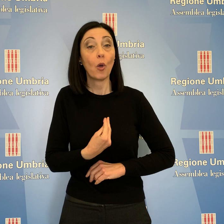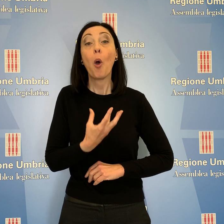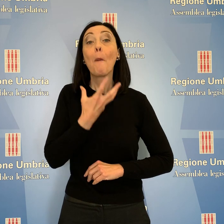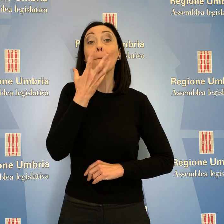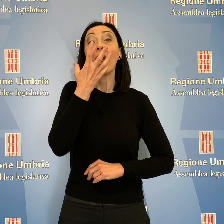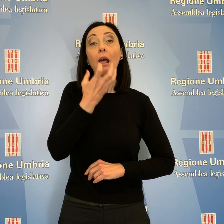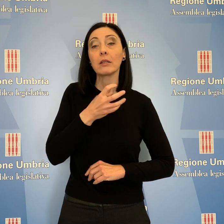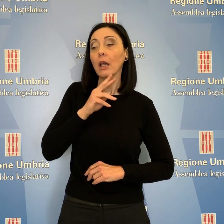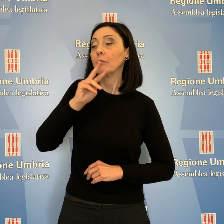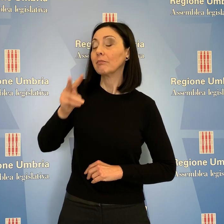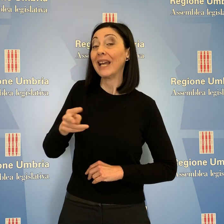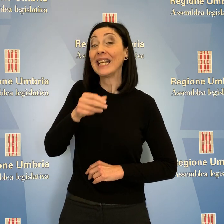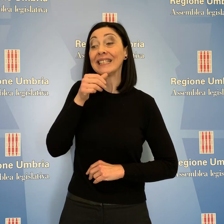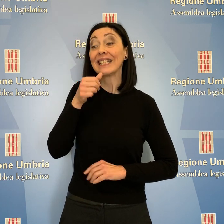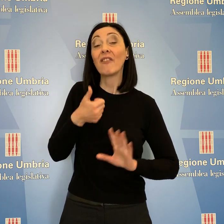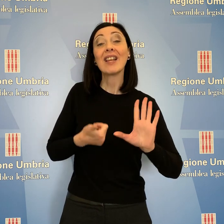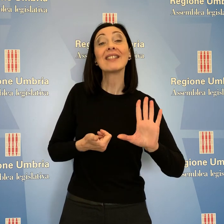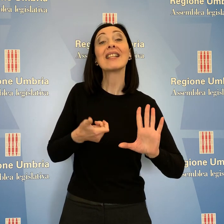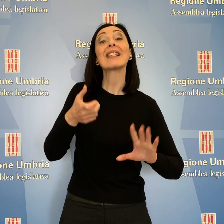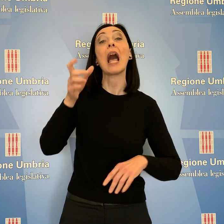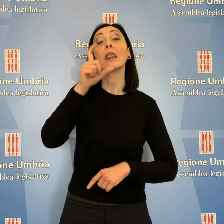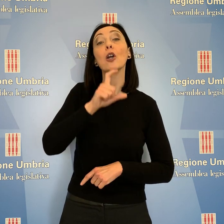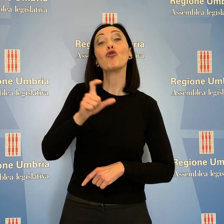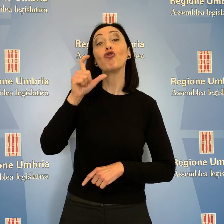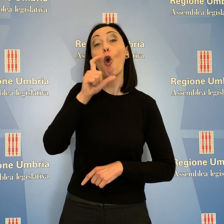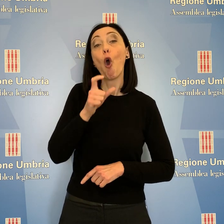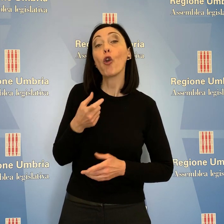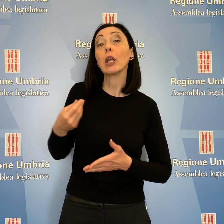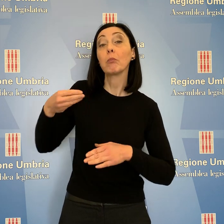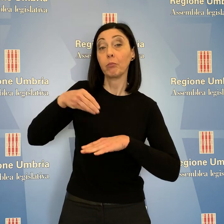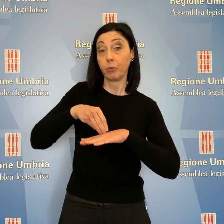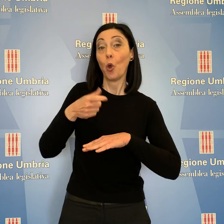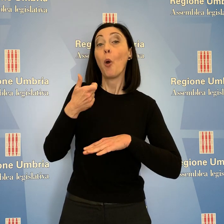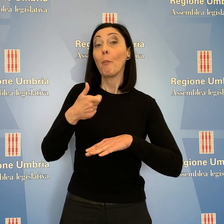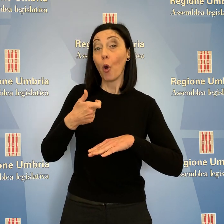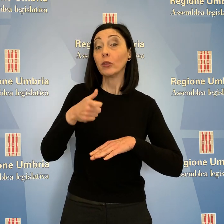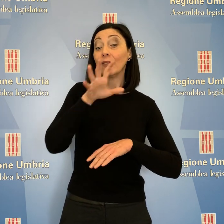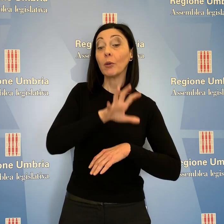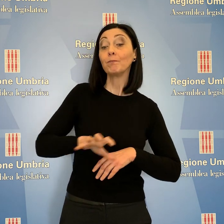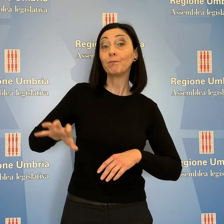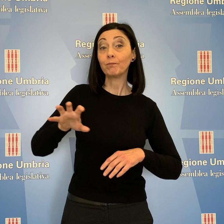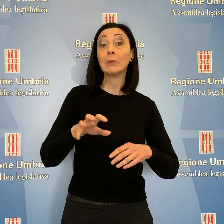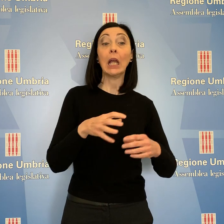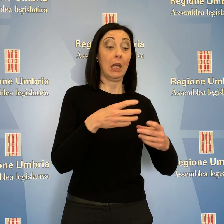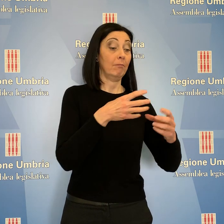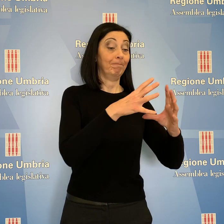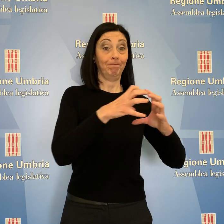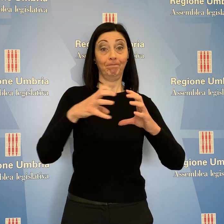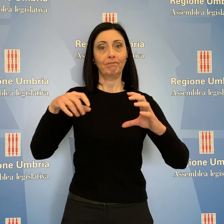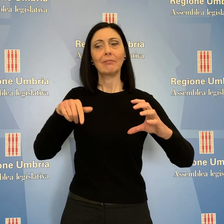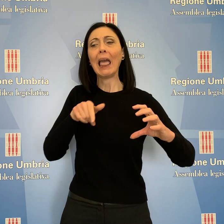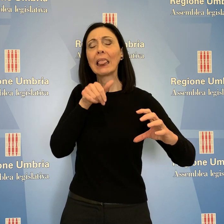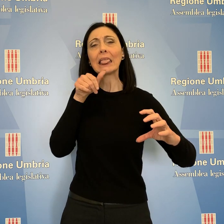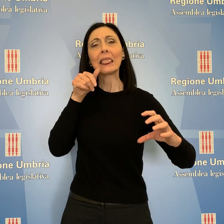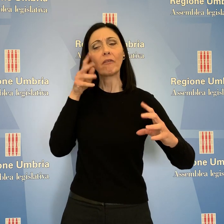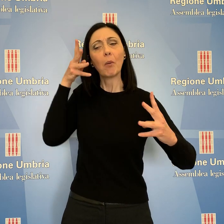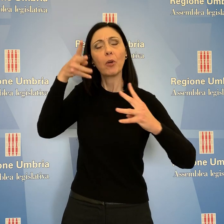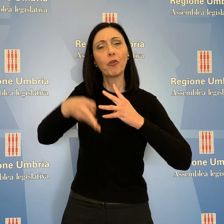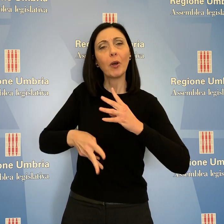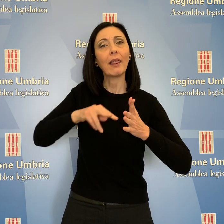che ci sono voluti 60 giorni in più perché le strutture regionali hanno ritenuto opportuno fare approfondimenti tecnico-economici a garanzia